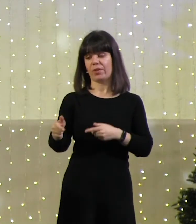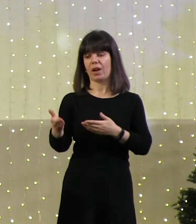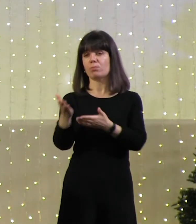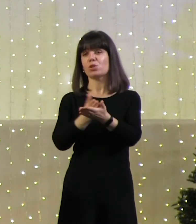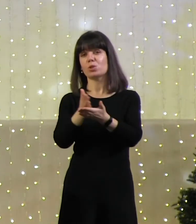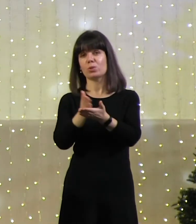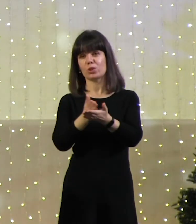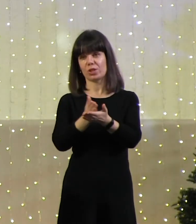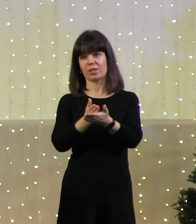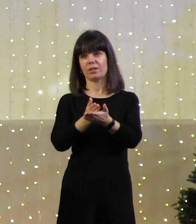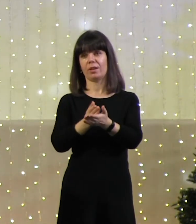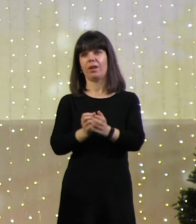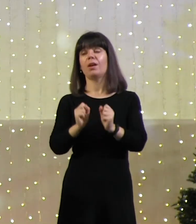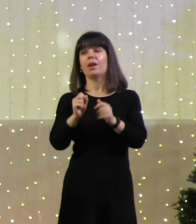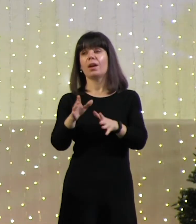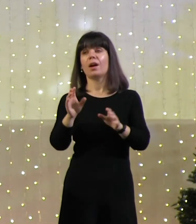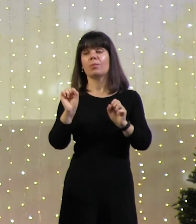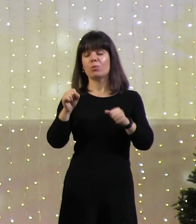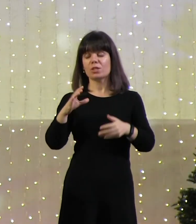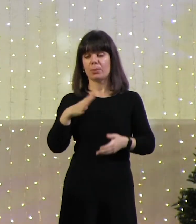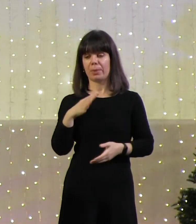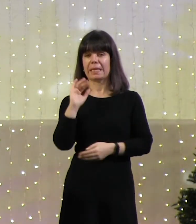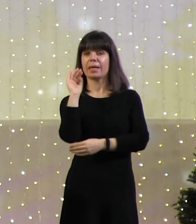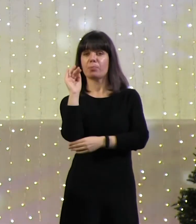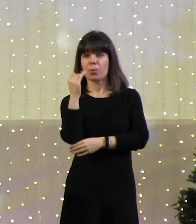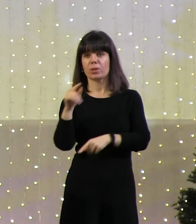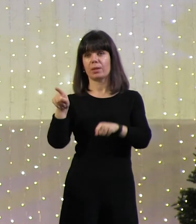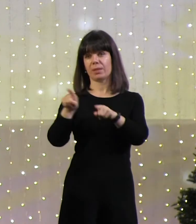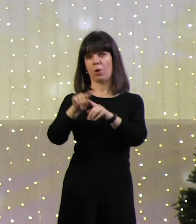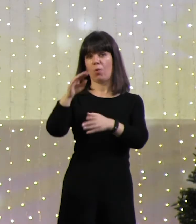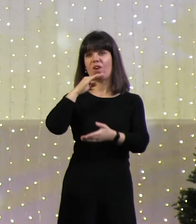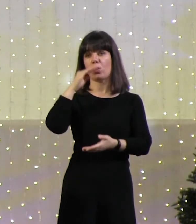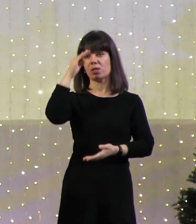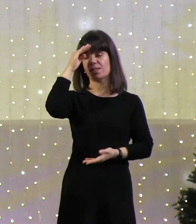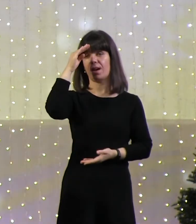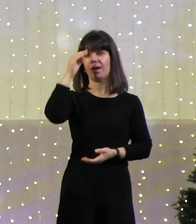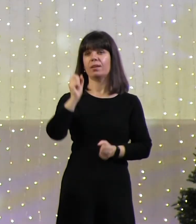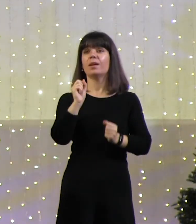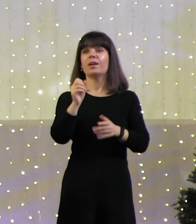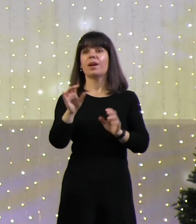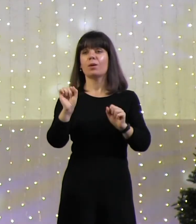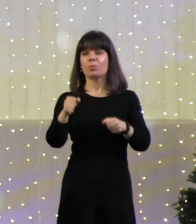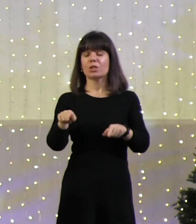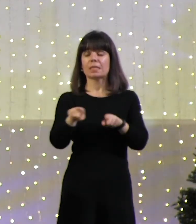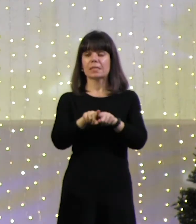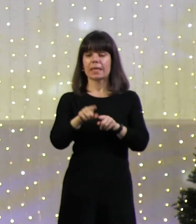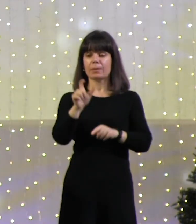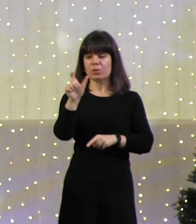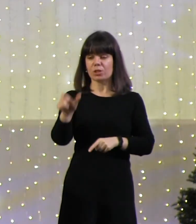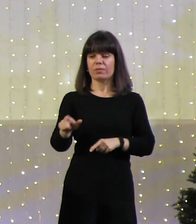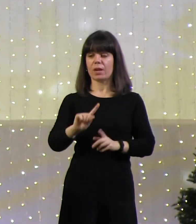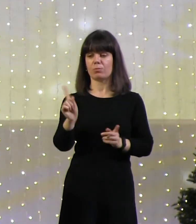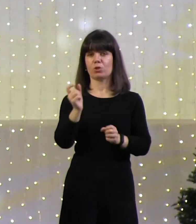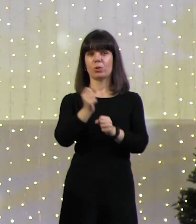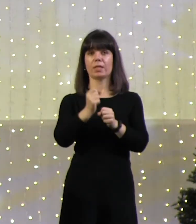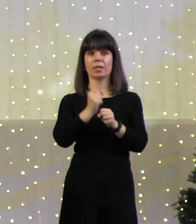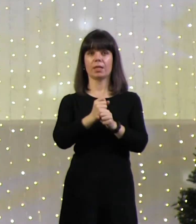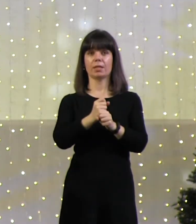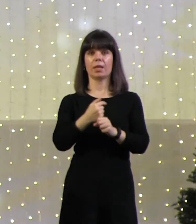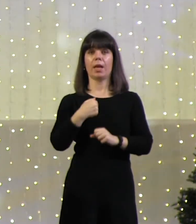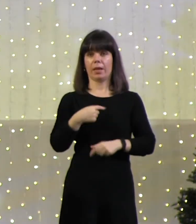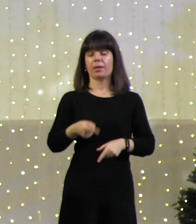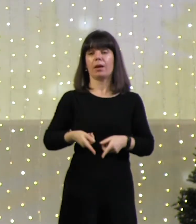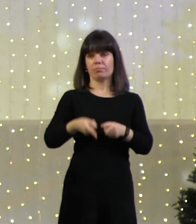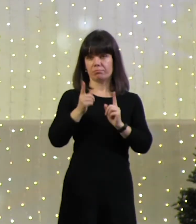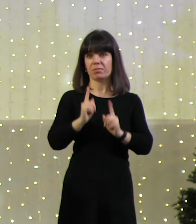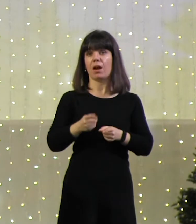Как можно быть ребенком такого отца? Как можно с таким человеком вообще что-то делать? Я реально говорю,